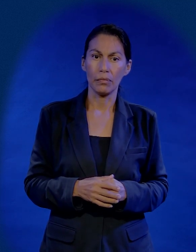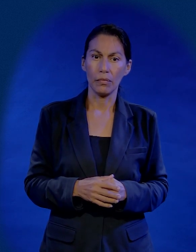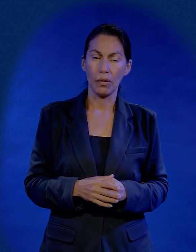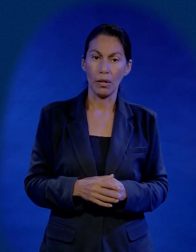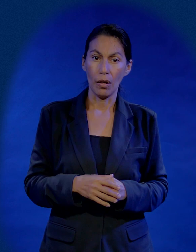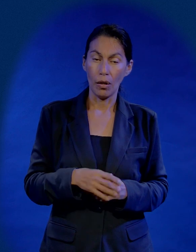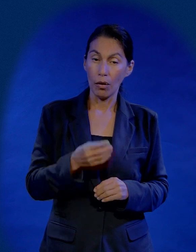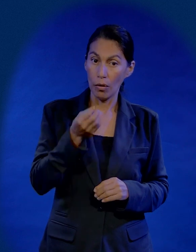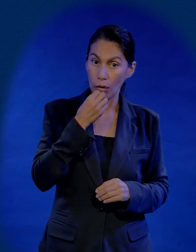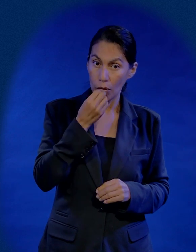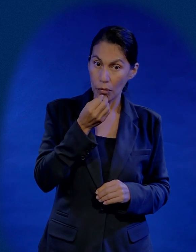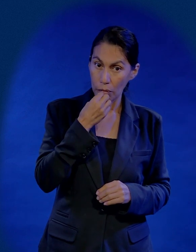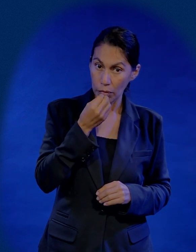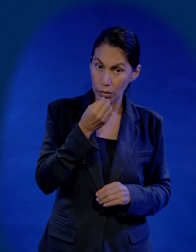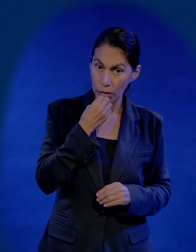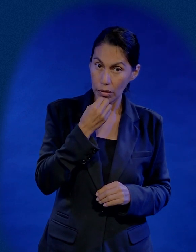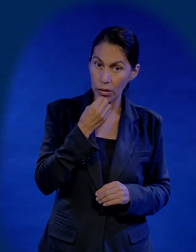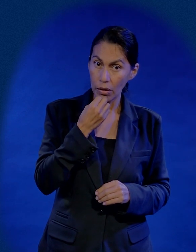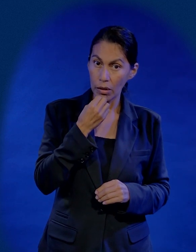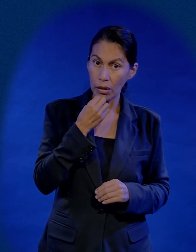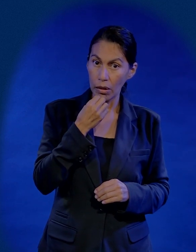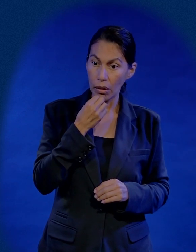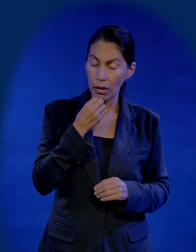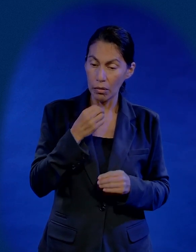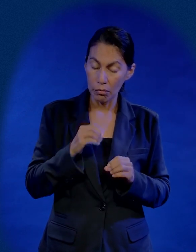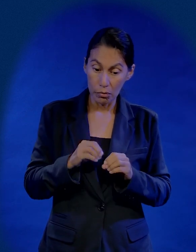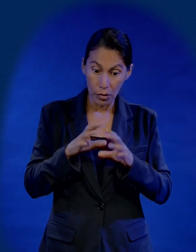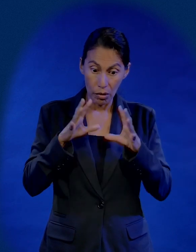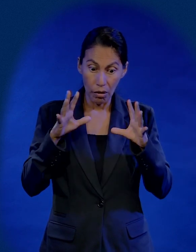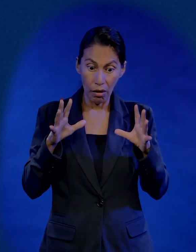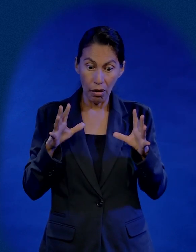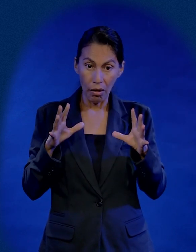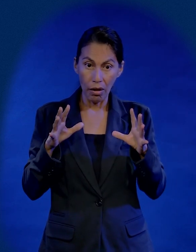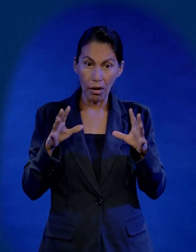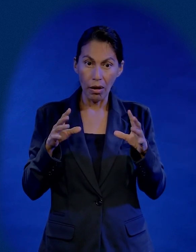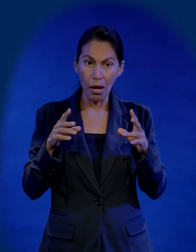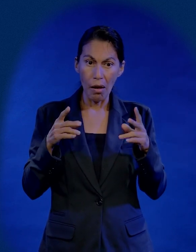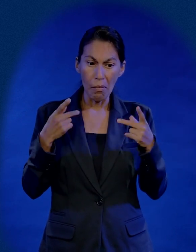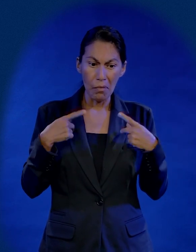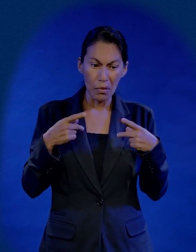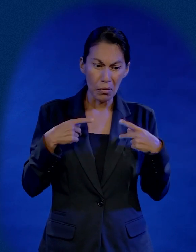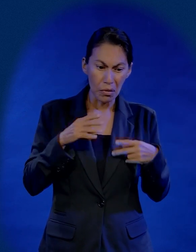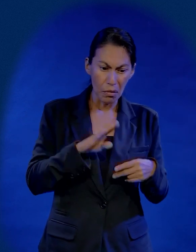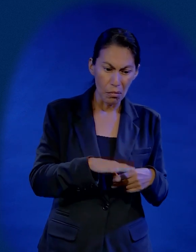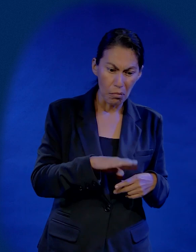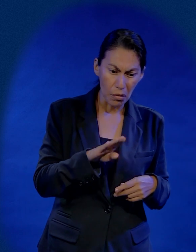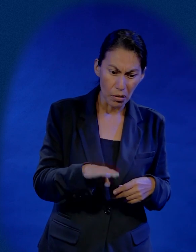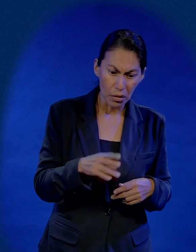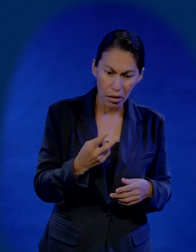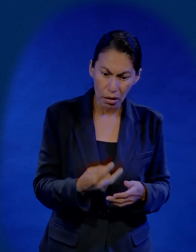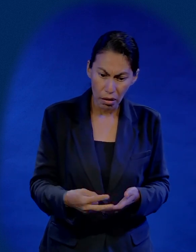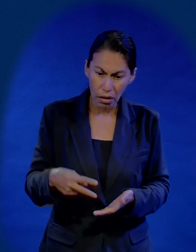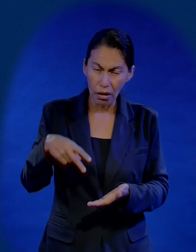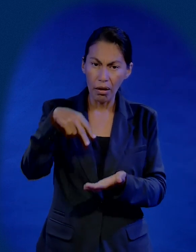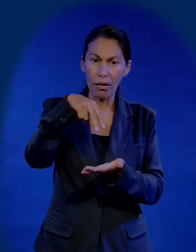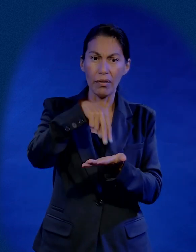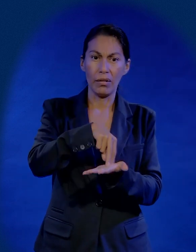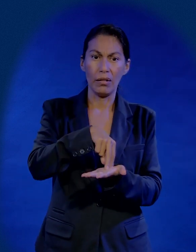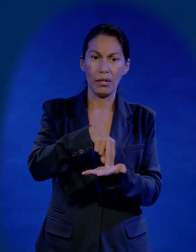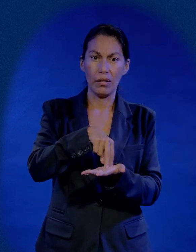sacado comida de la nada. Y que lo has visto incluso resucitar a una persona muerta. Si tú vas a